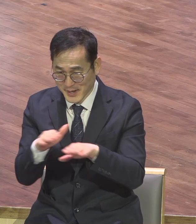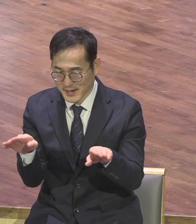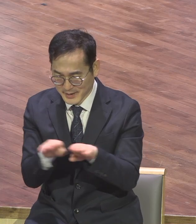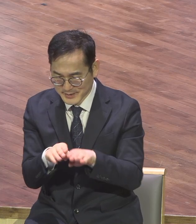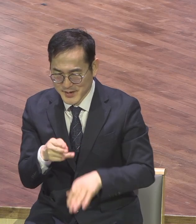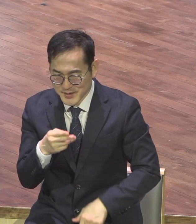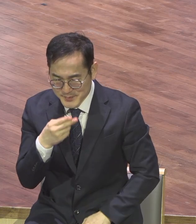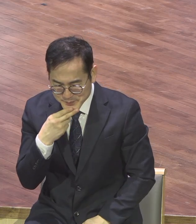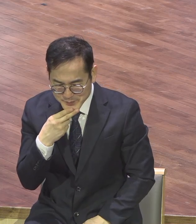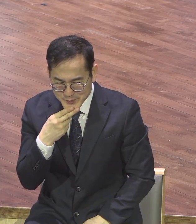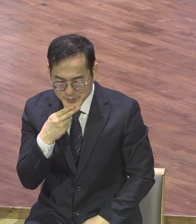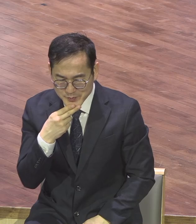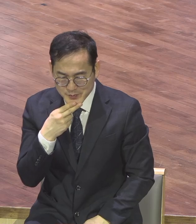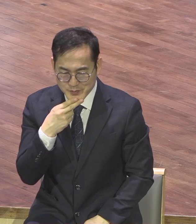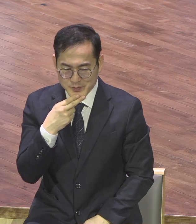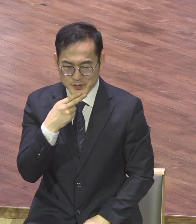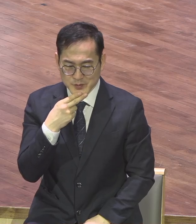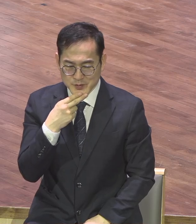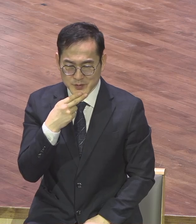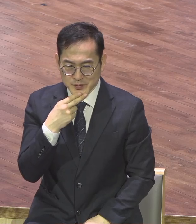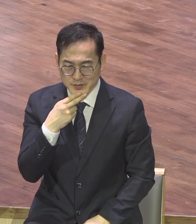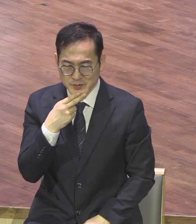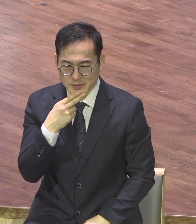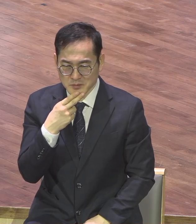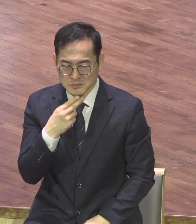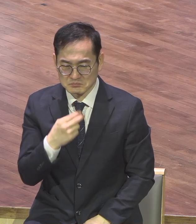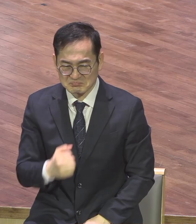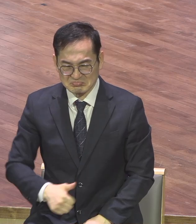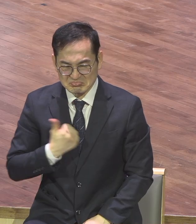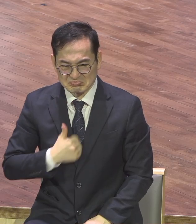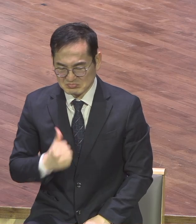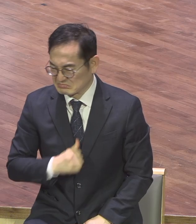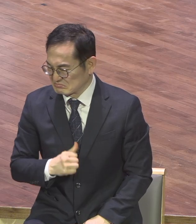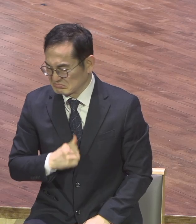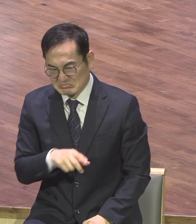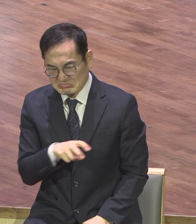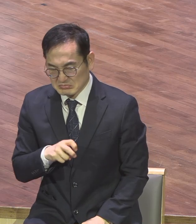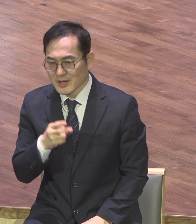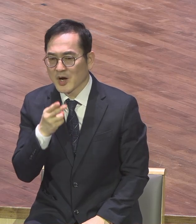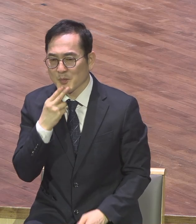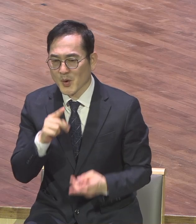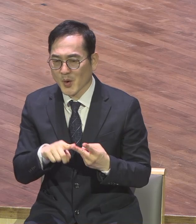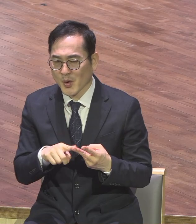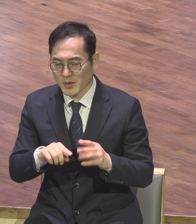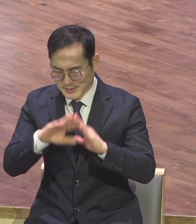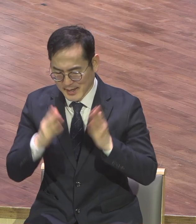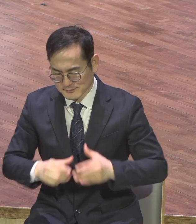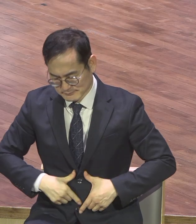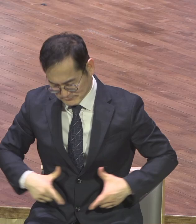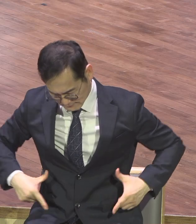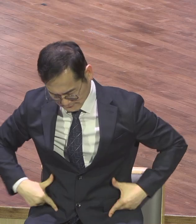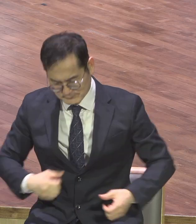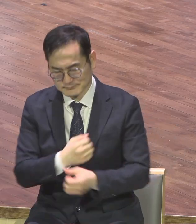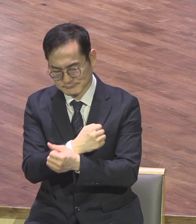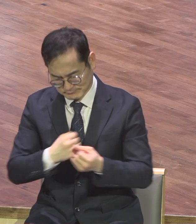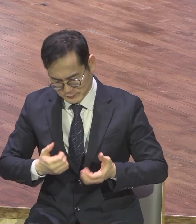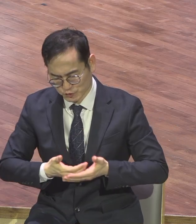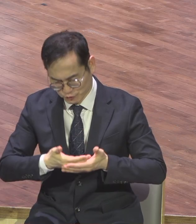삐치지 않고 모든 걸 용답하는 것 모든 사람 용답하는 이